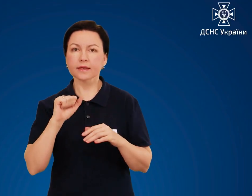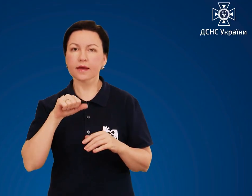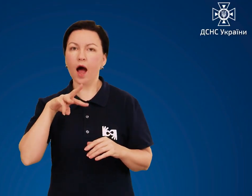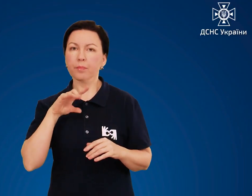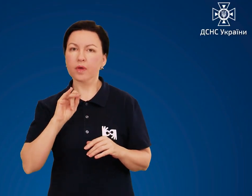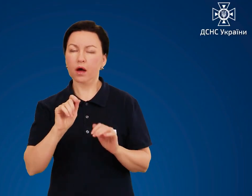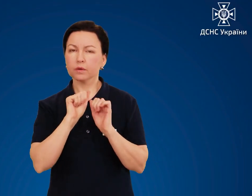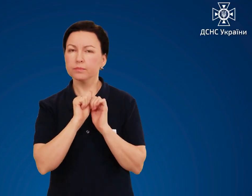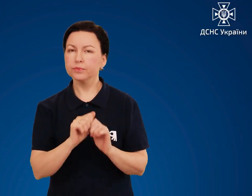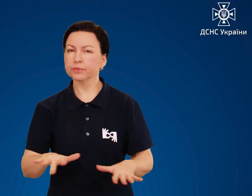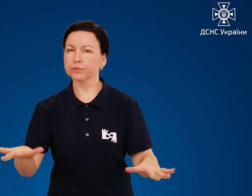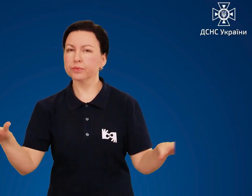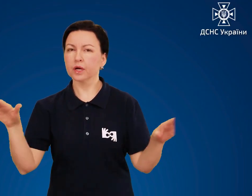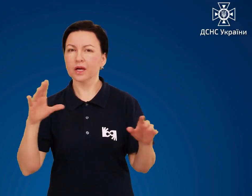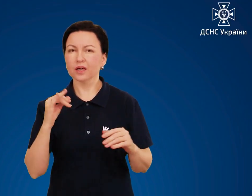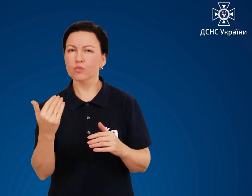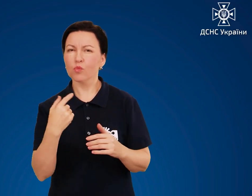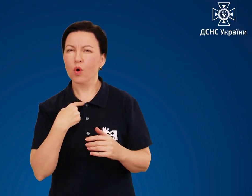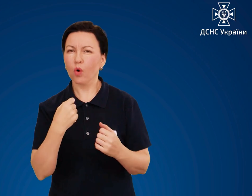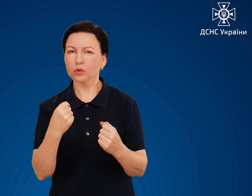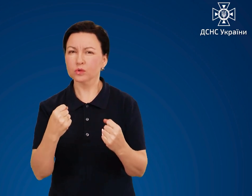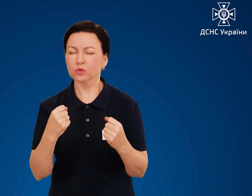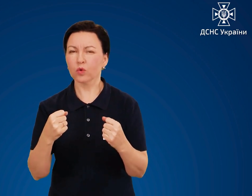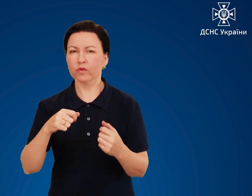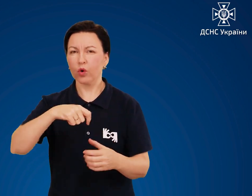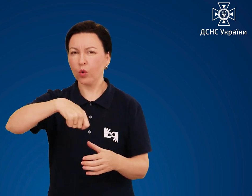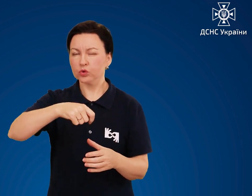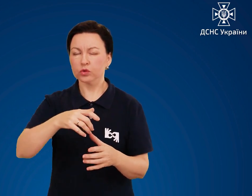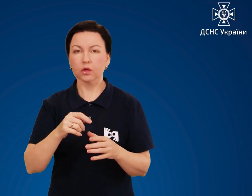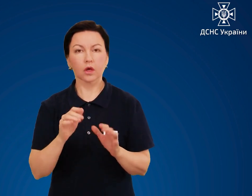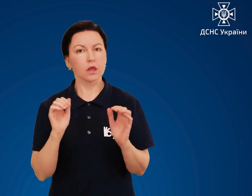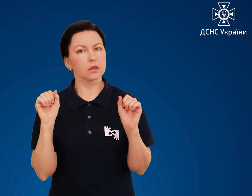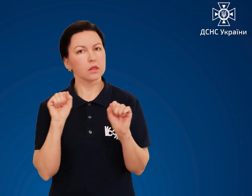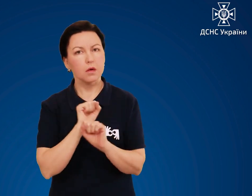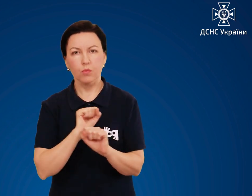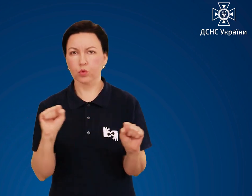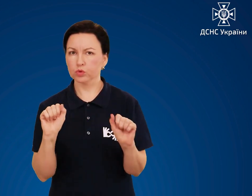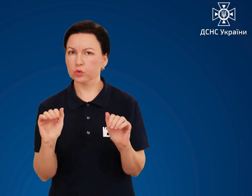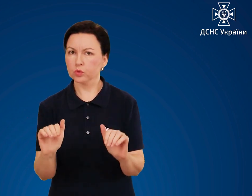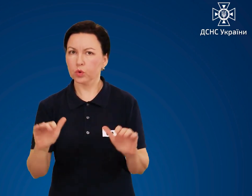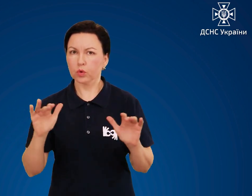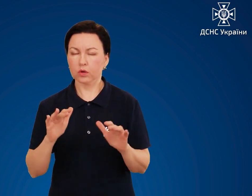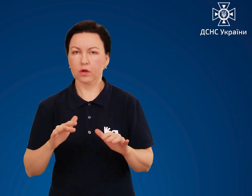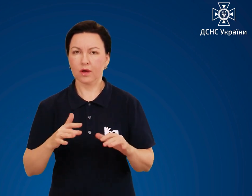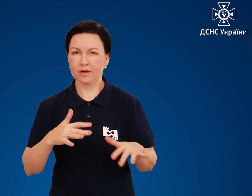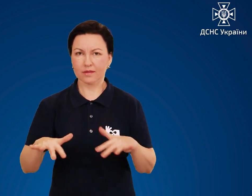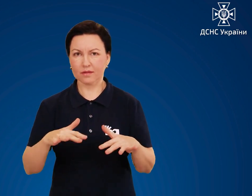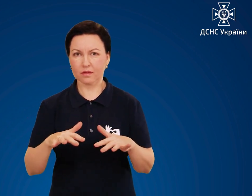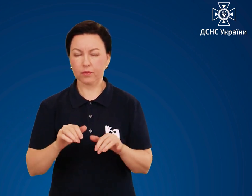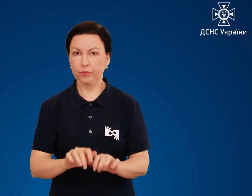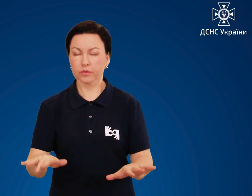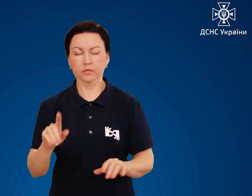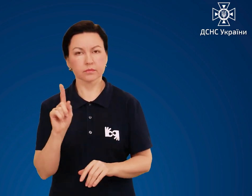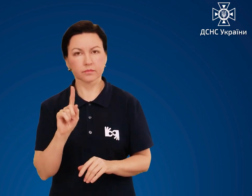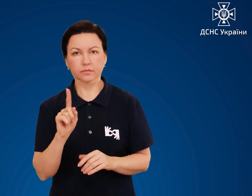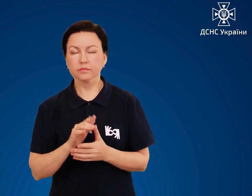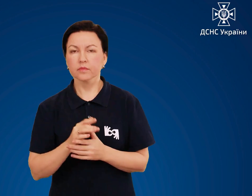аміаку і його концентрованих розчинів не можна доторкатися до розлитої рідини. Ознаки